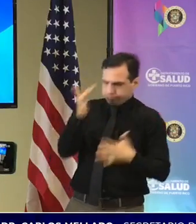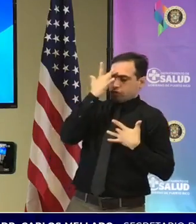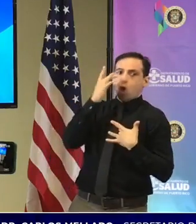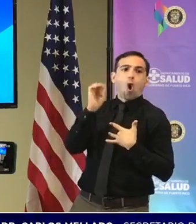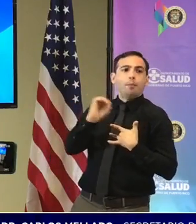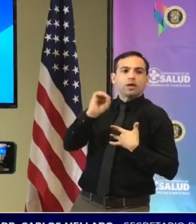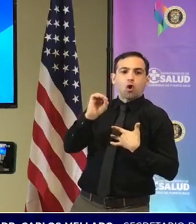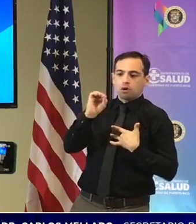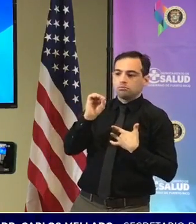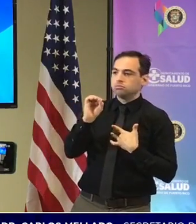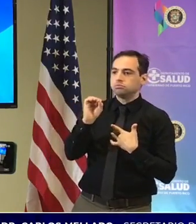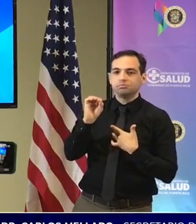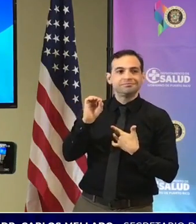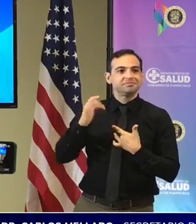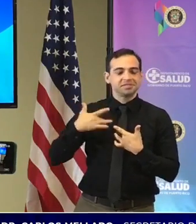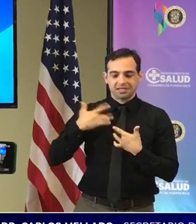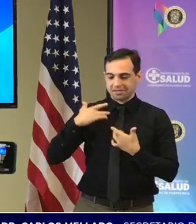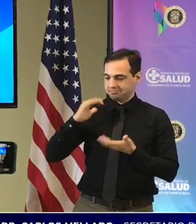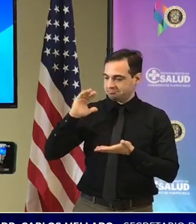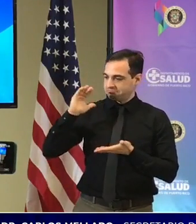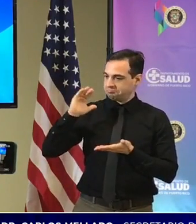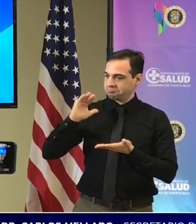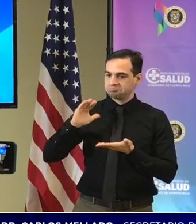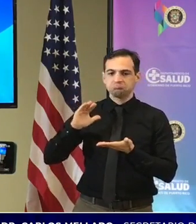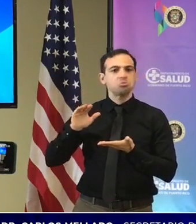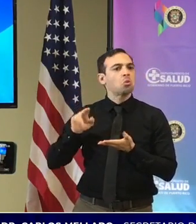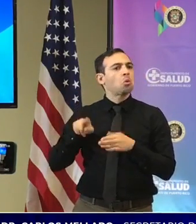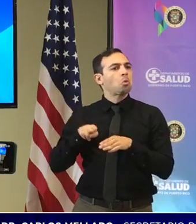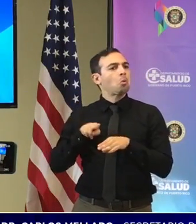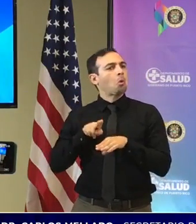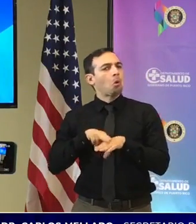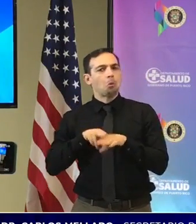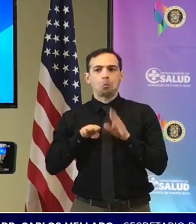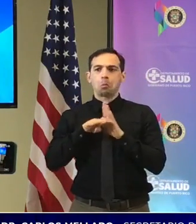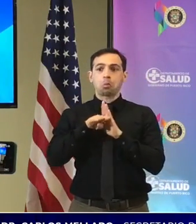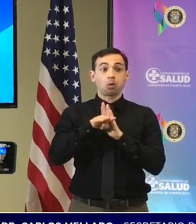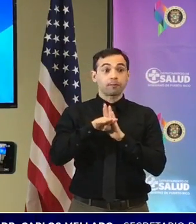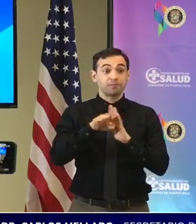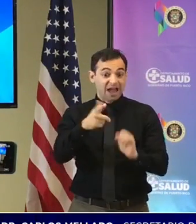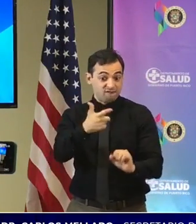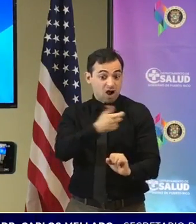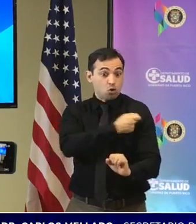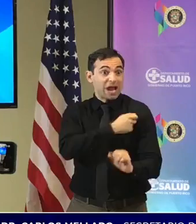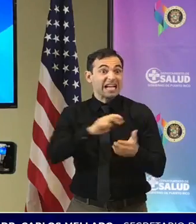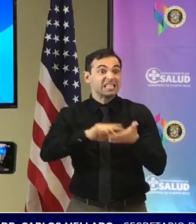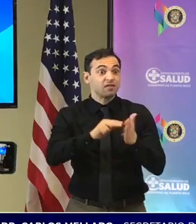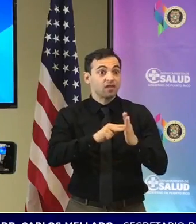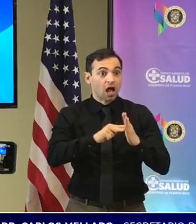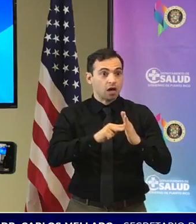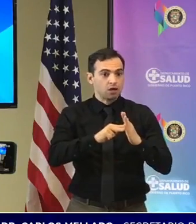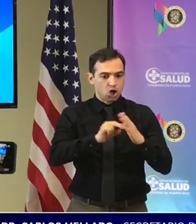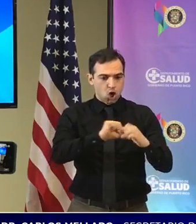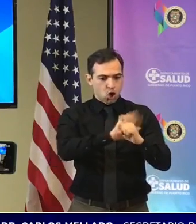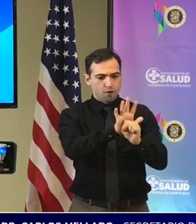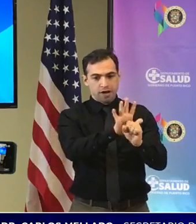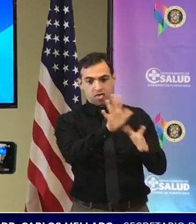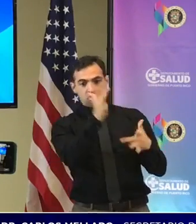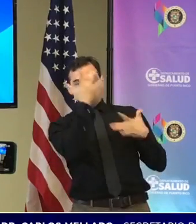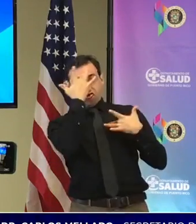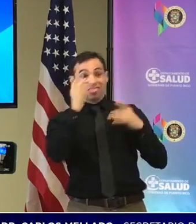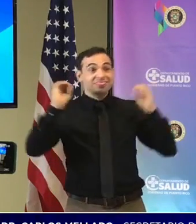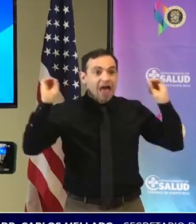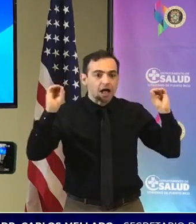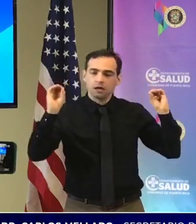establecido o sea la vacuna no te va a proteger de que no te dé COVID lo que te va es a disminuir la severidad y la